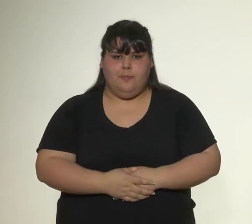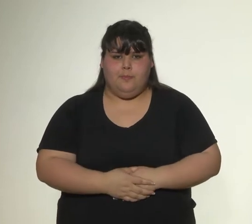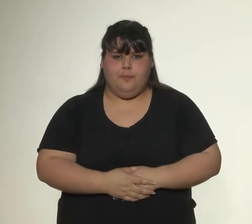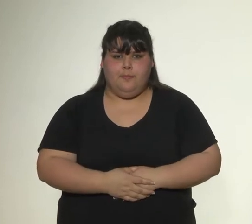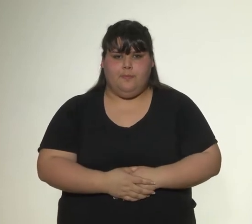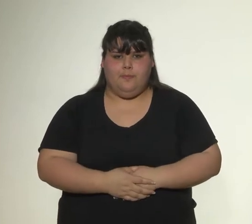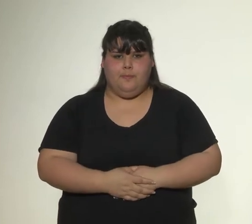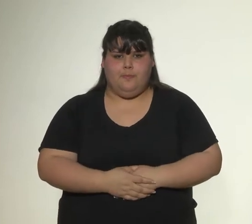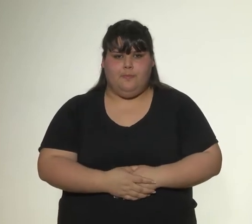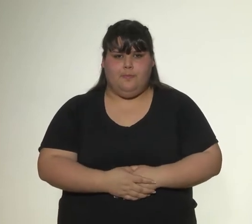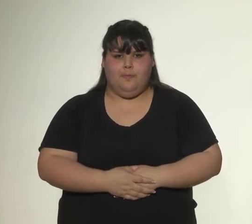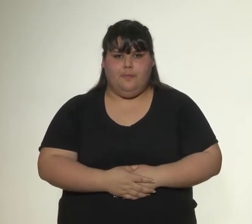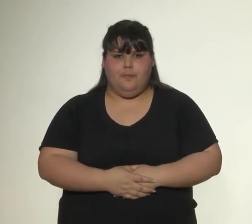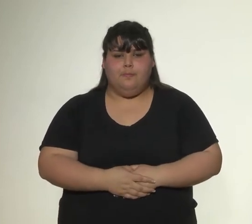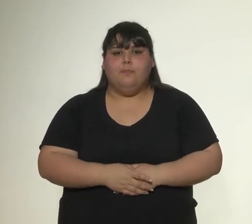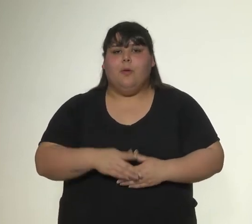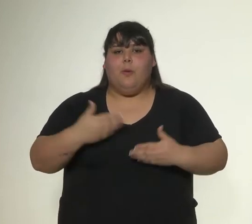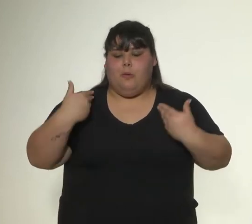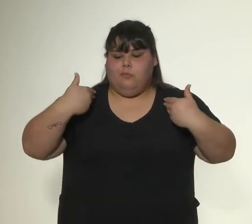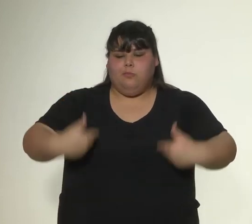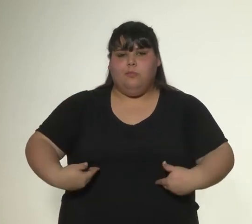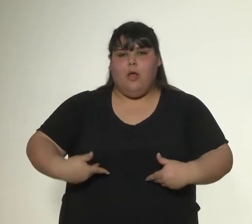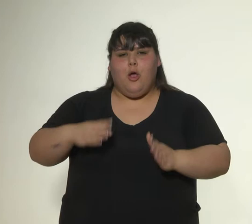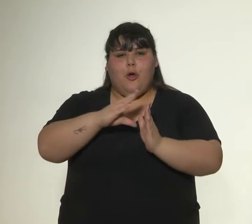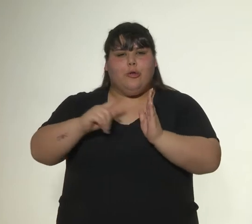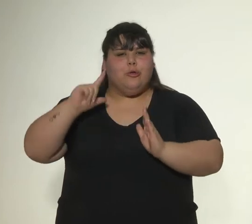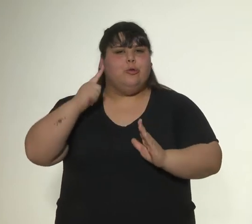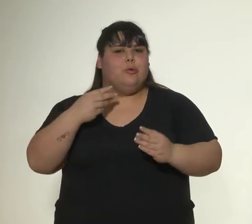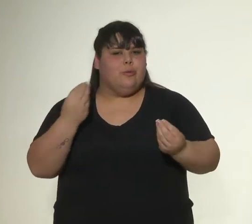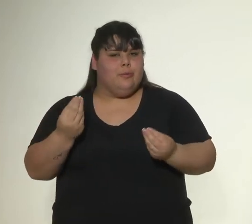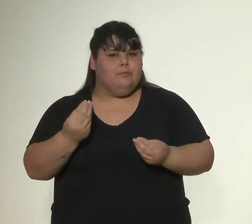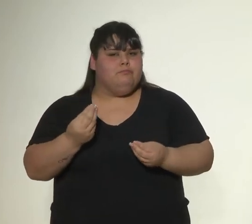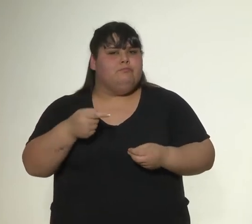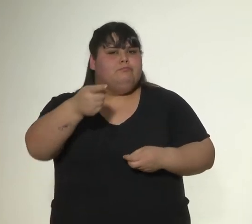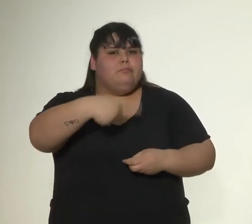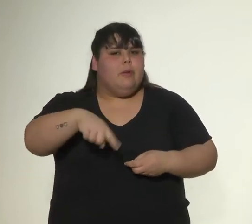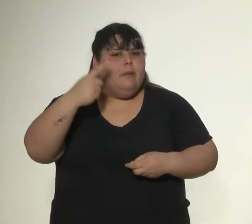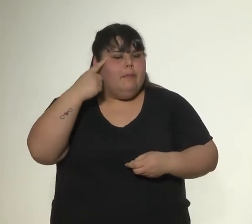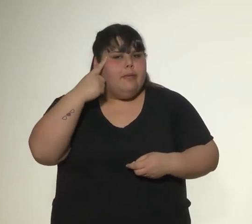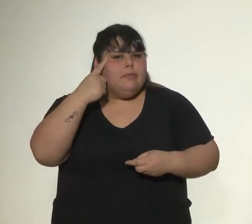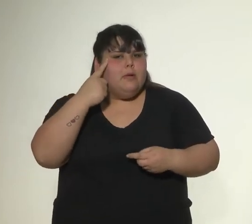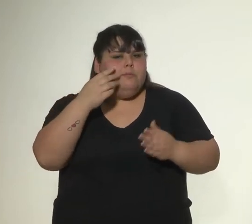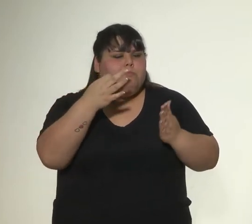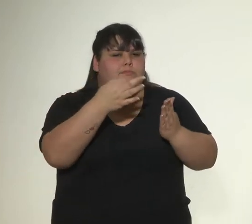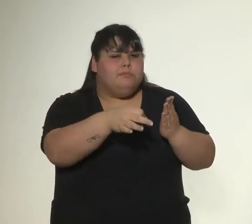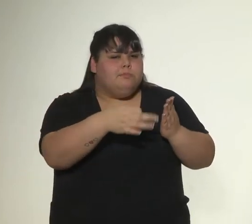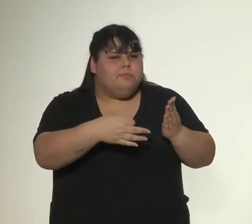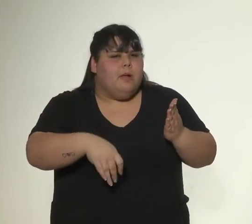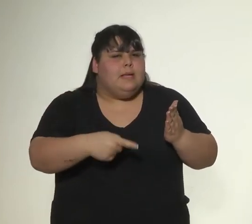Perfil de referente lingüístico. ¿Qué características consideras necesarias